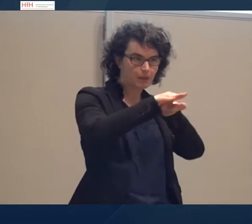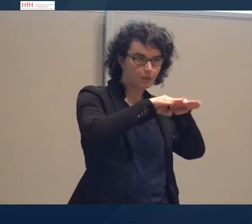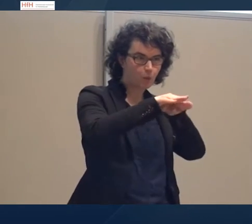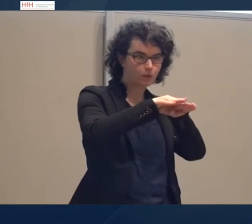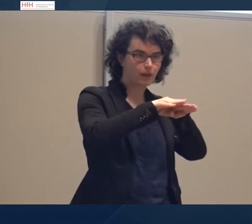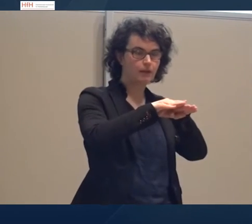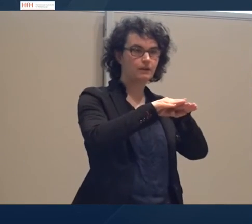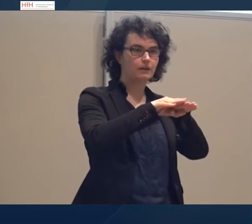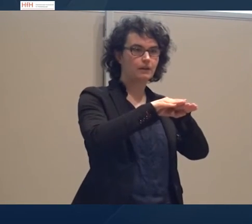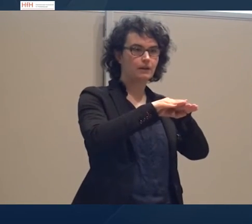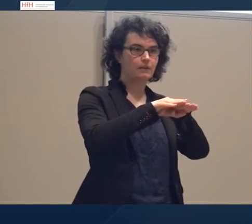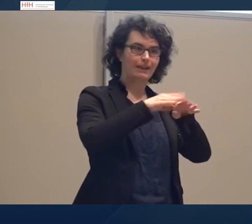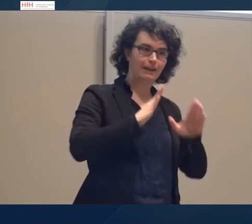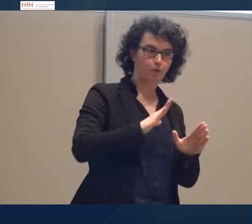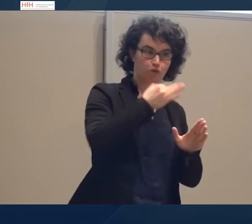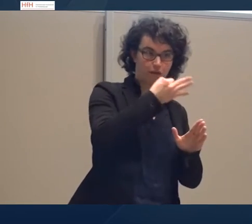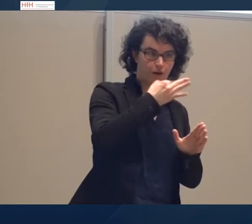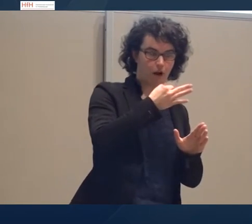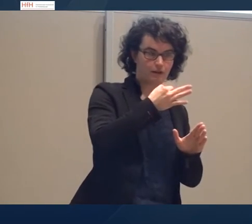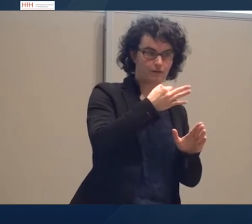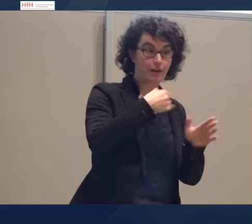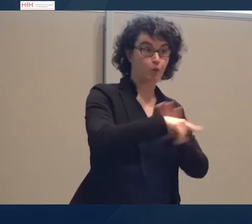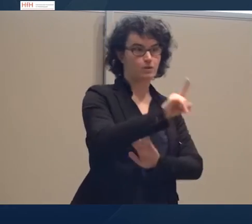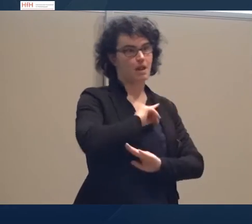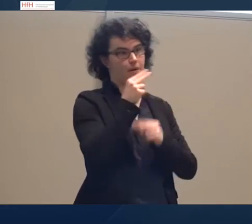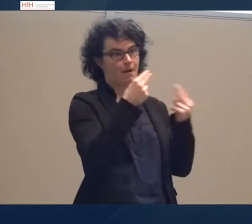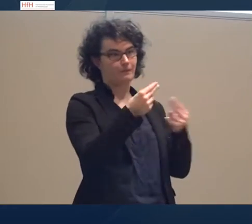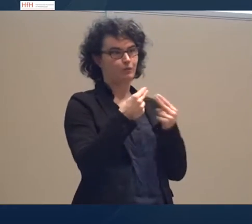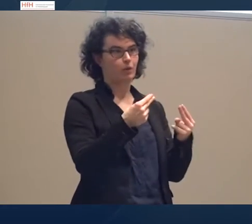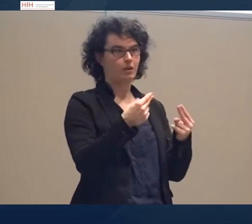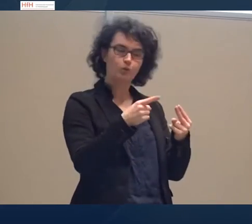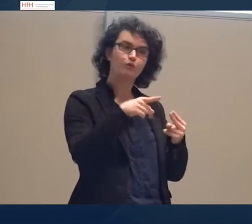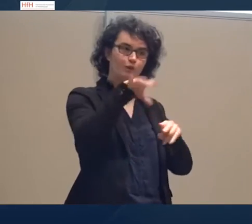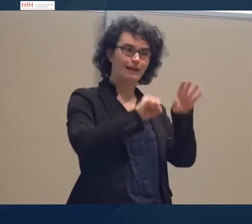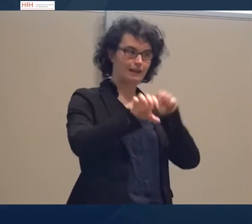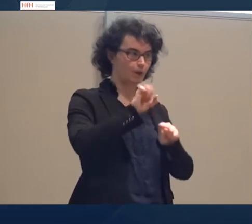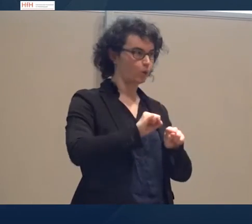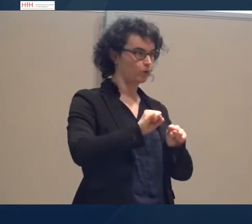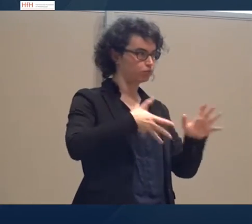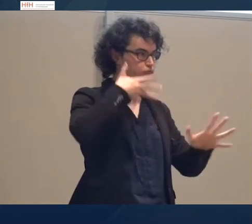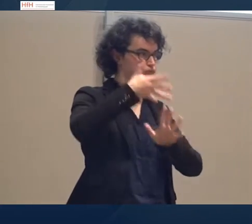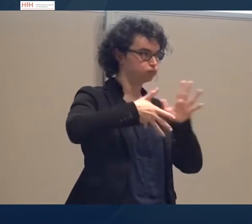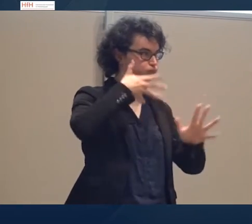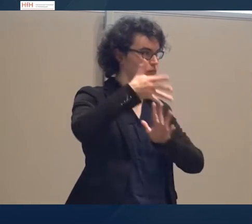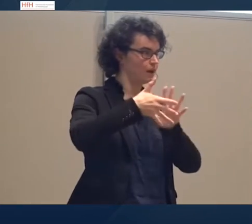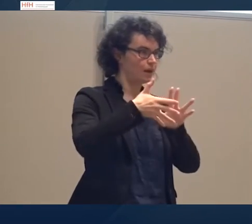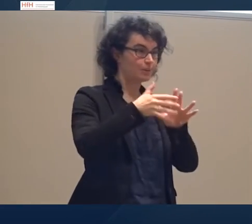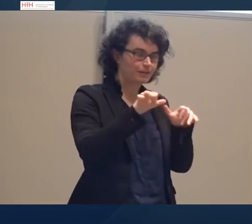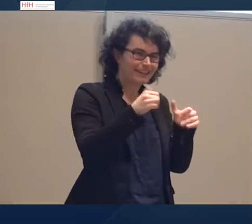weil sie sie nämlich selber beantwortet und sie benutzt diese W-Fragen als Gliederungselement. Und wie die genausprachlich umgesetzt sind,